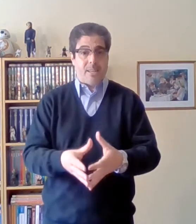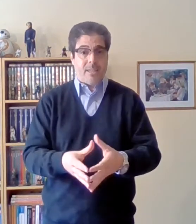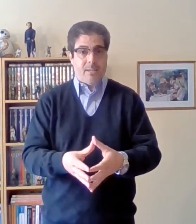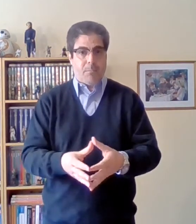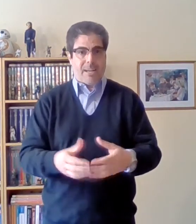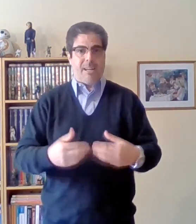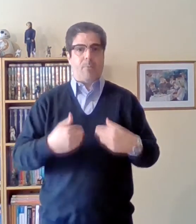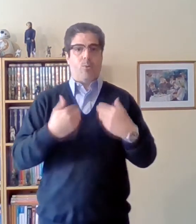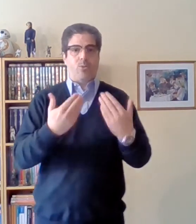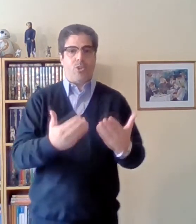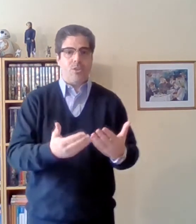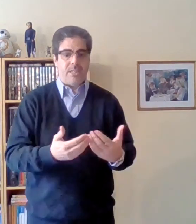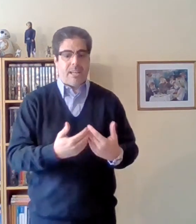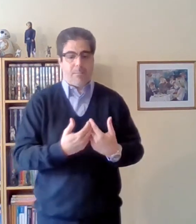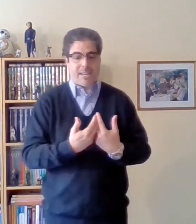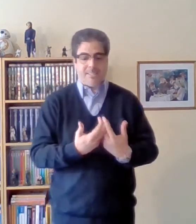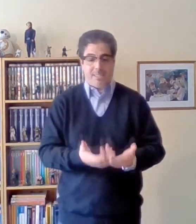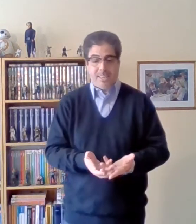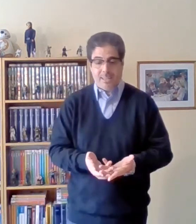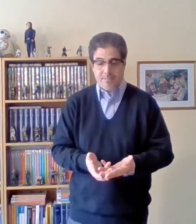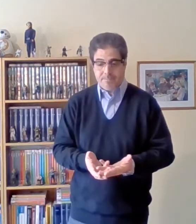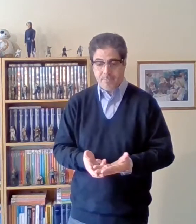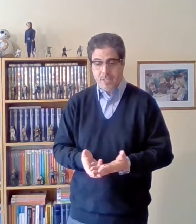para la producción para las mercancías ¿sí?